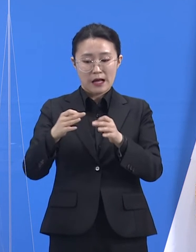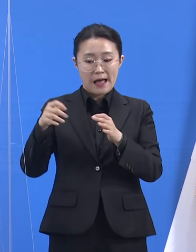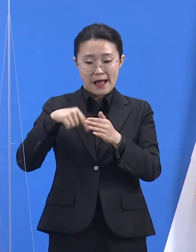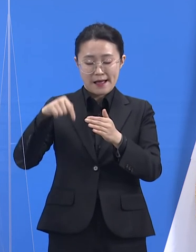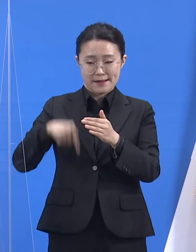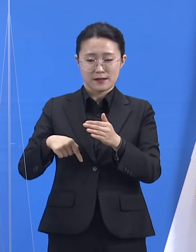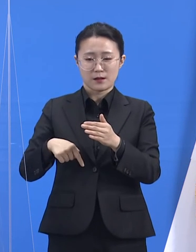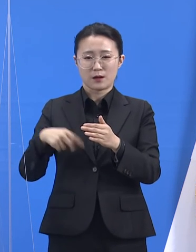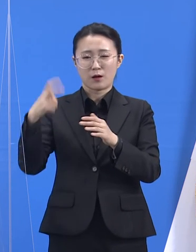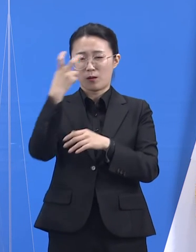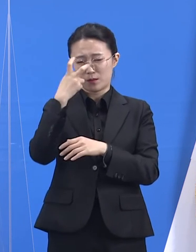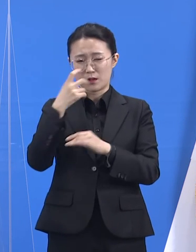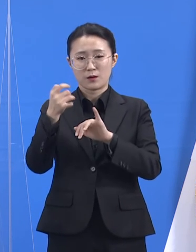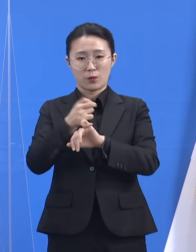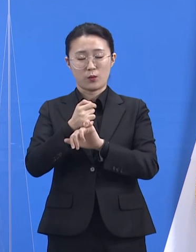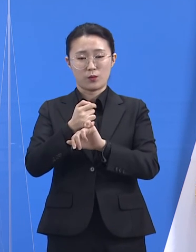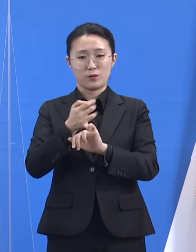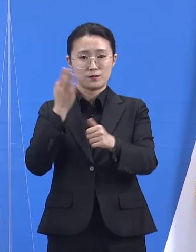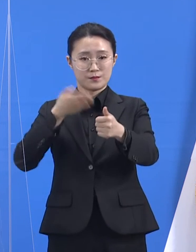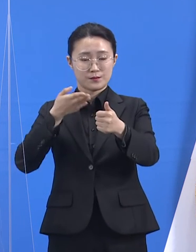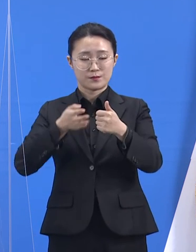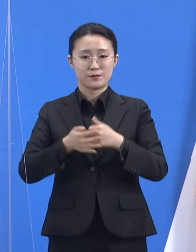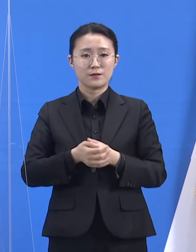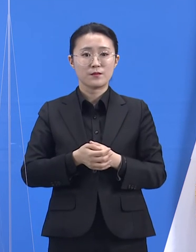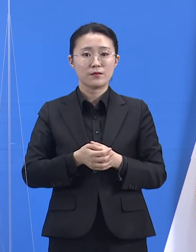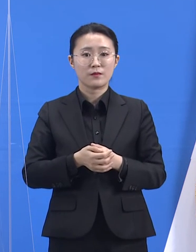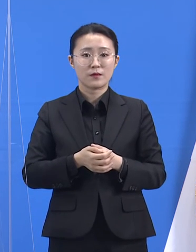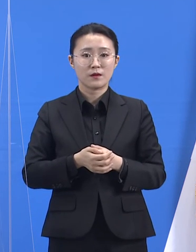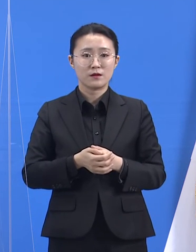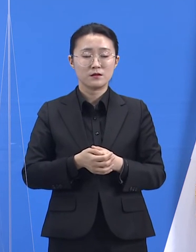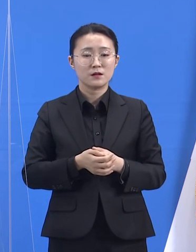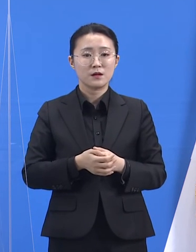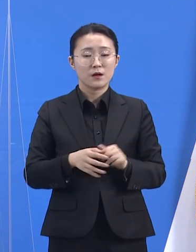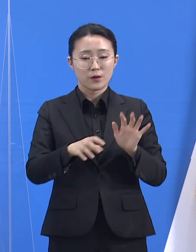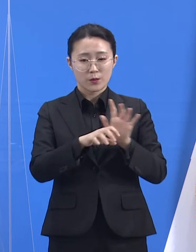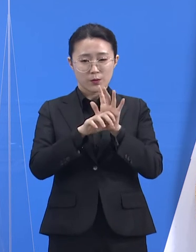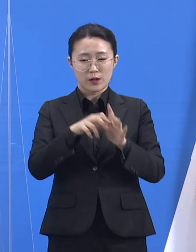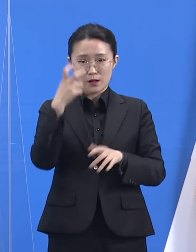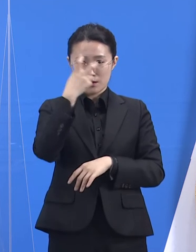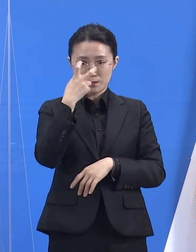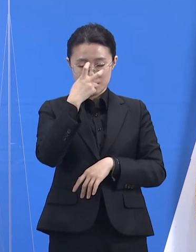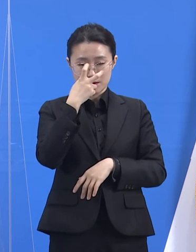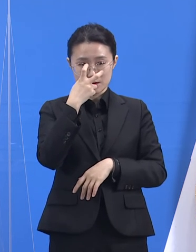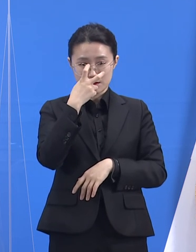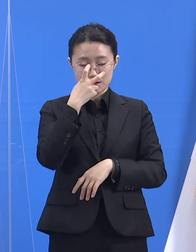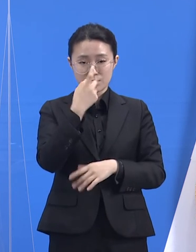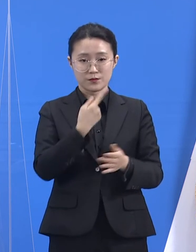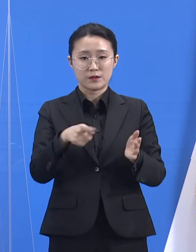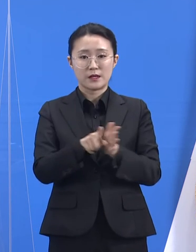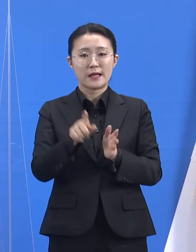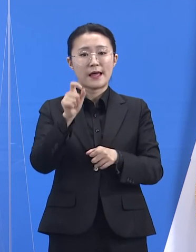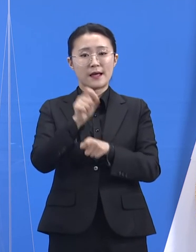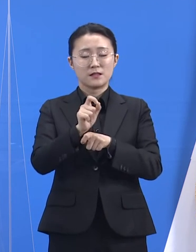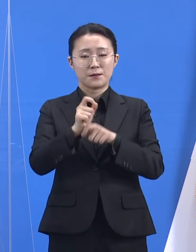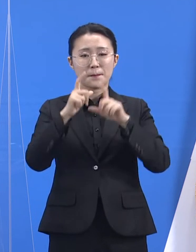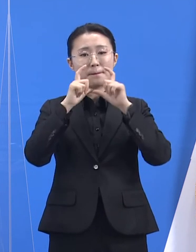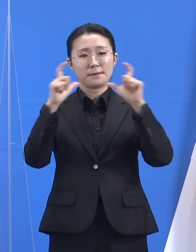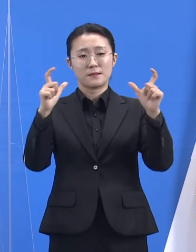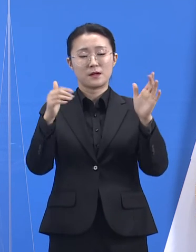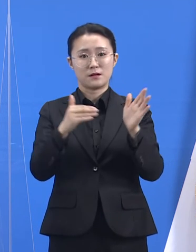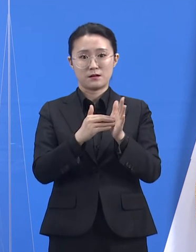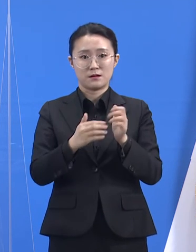코로나19 유증상자 진단검사를 위한 행정명령을 발령합니다. 의사나 약사의